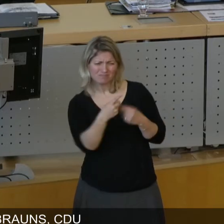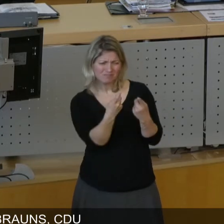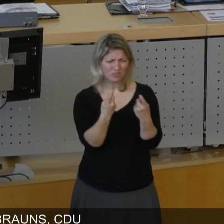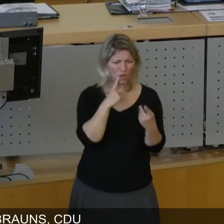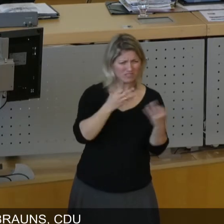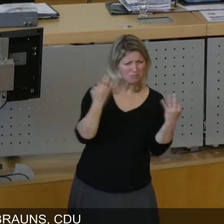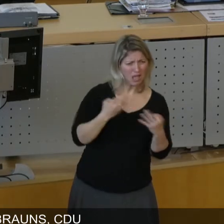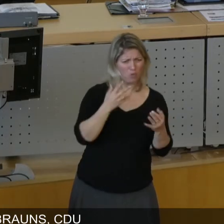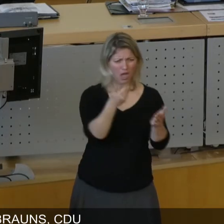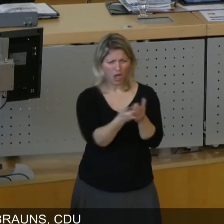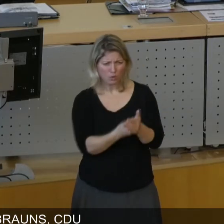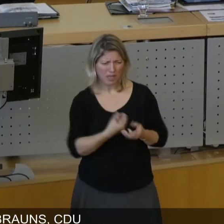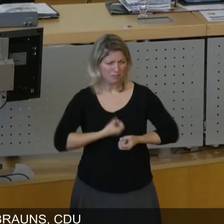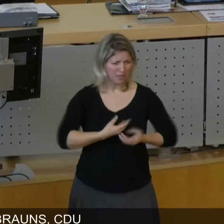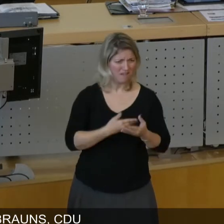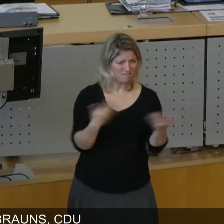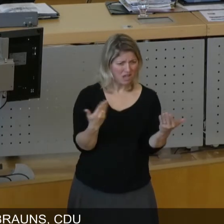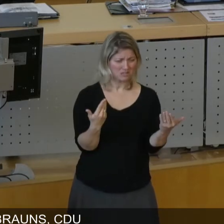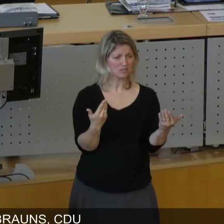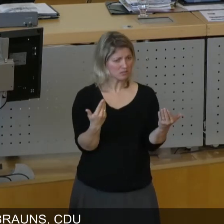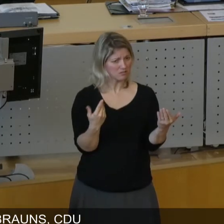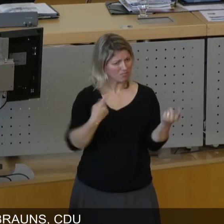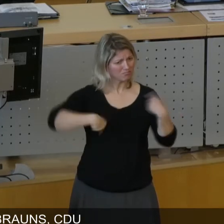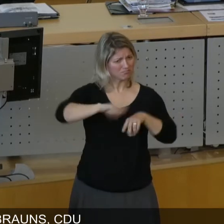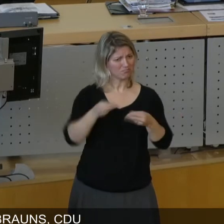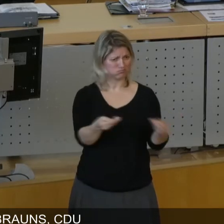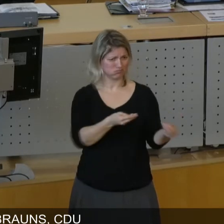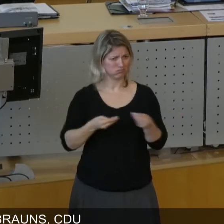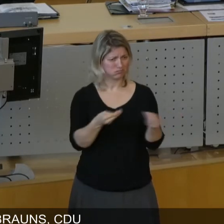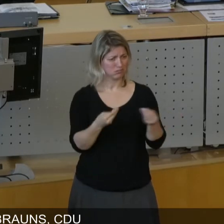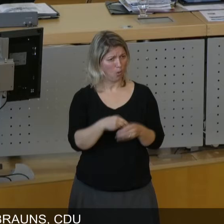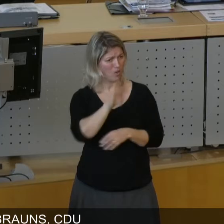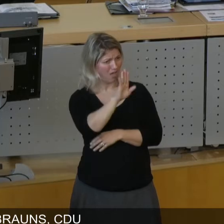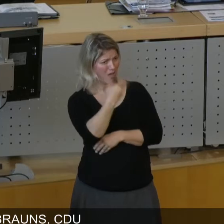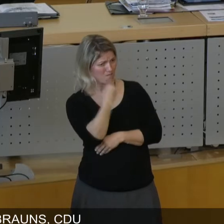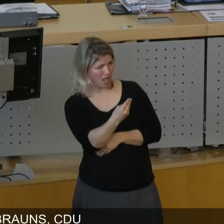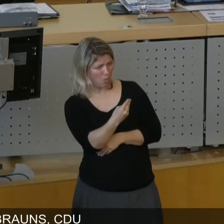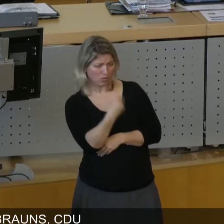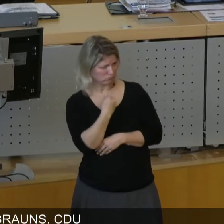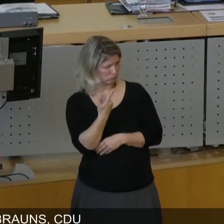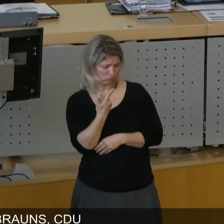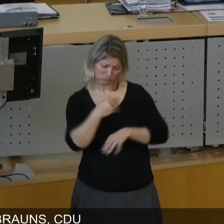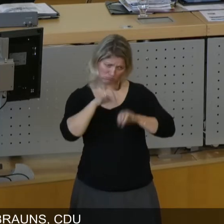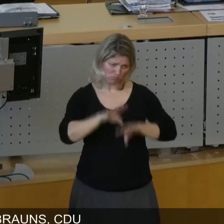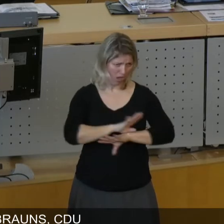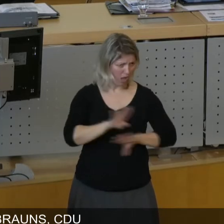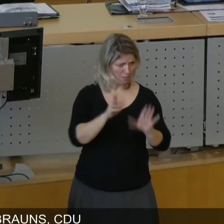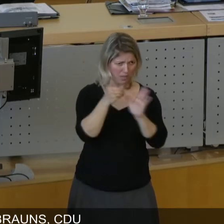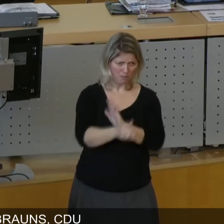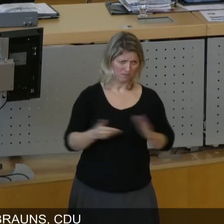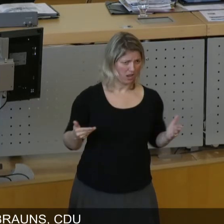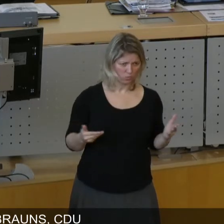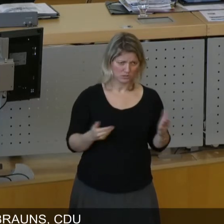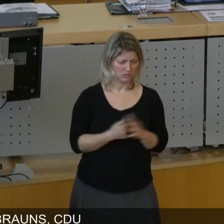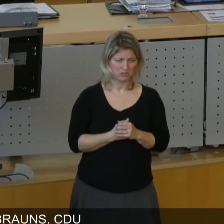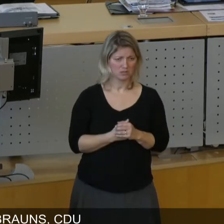auch immer haben, dass Sie dann sagen, wir folgen Eurem Empfehlung nicht. Das Erste und das Einzige, was Sie